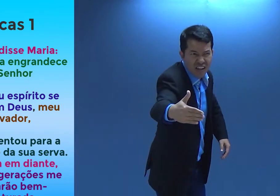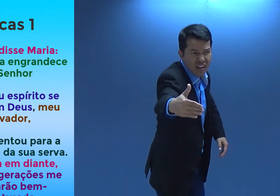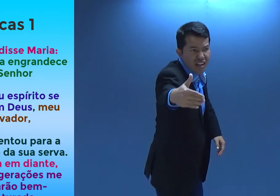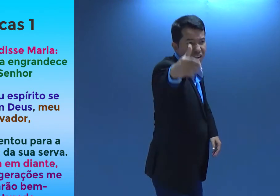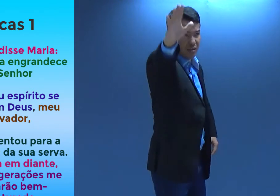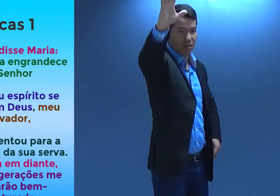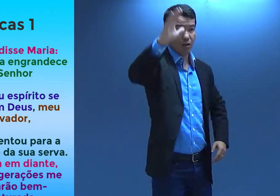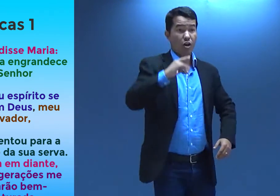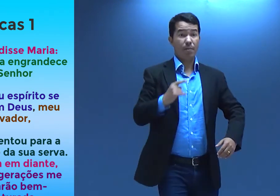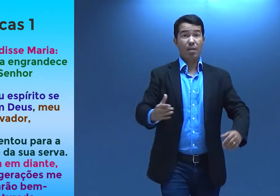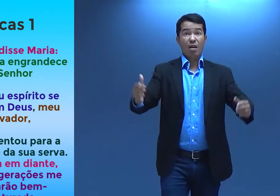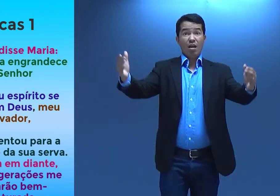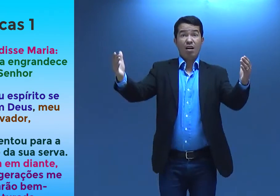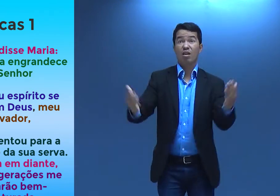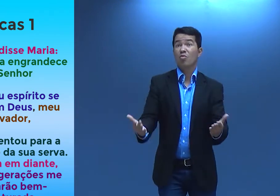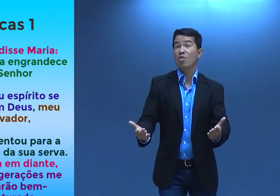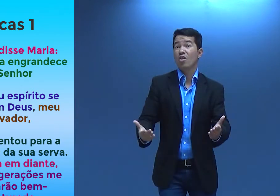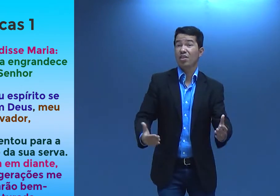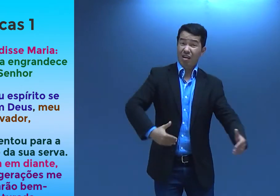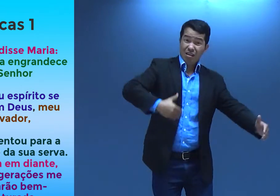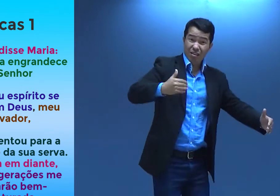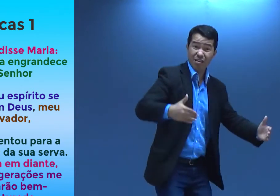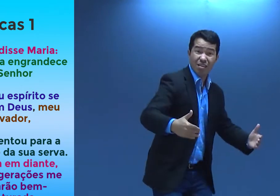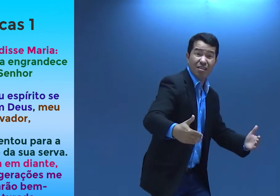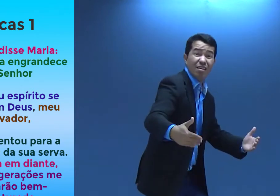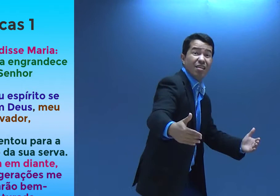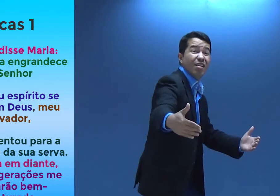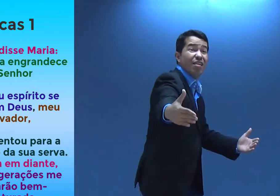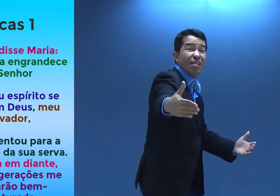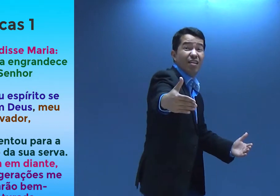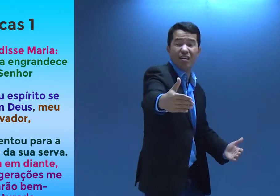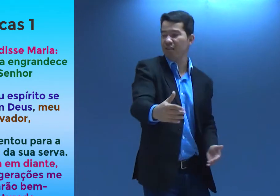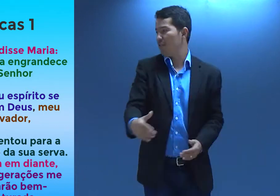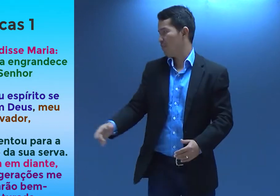e sempre. Então, de agora. Em diante.